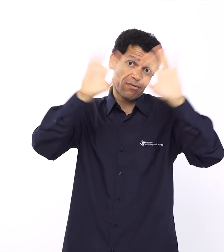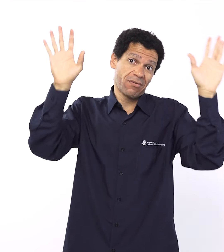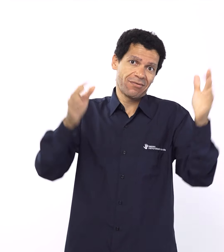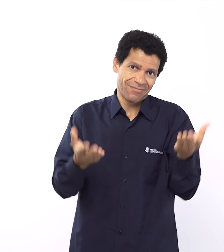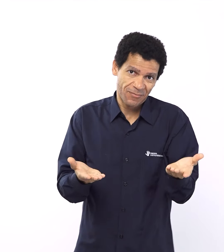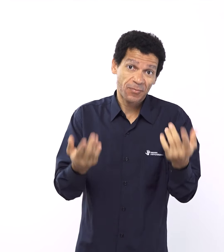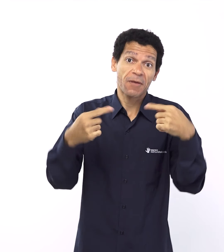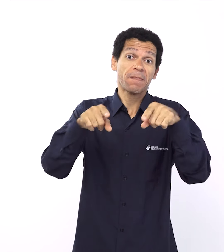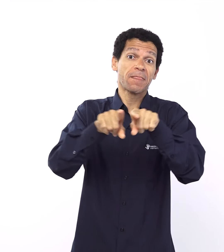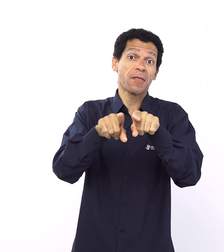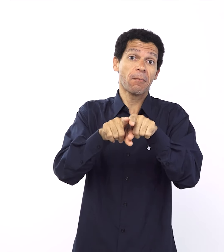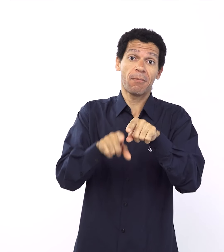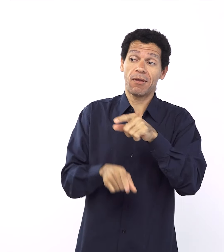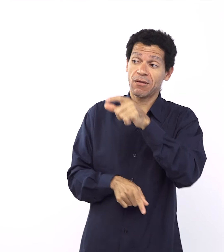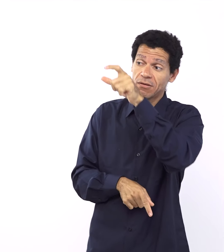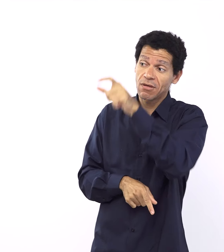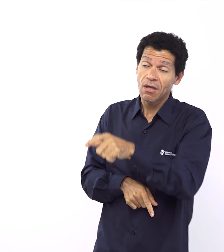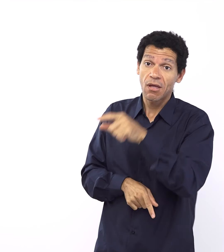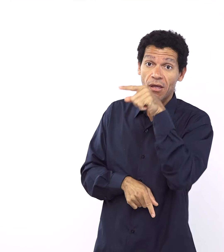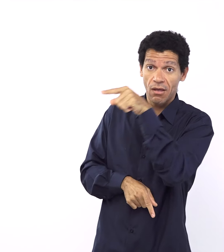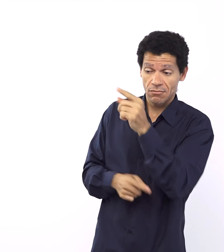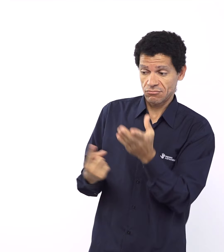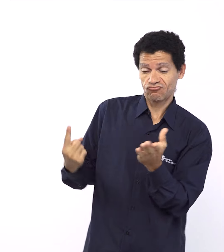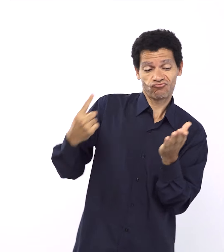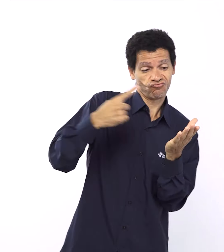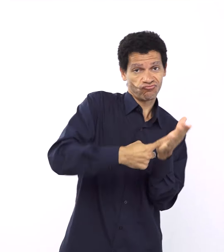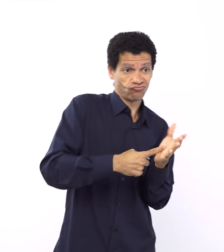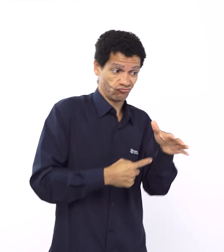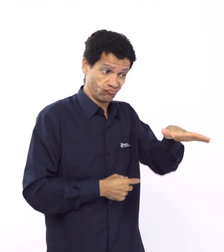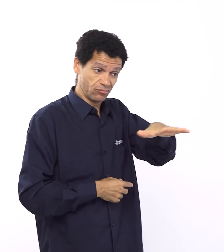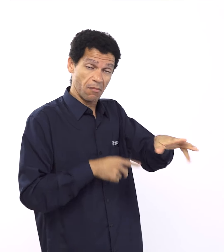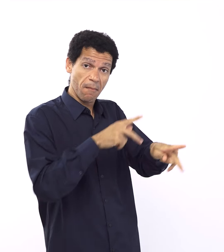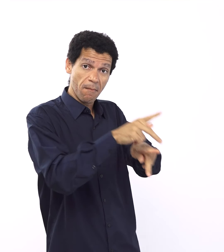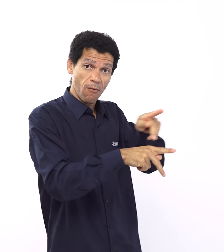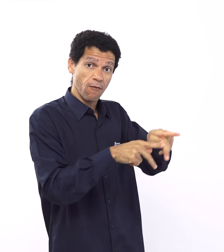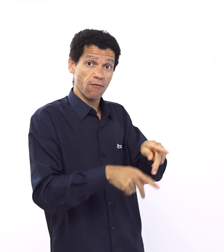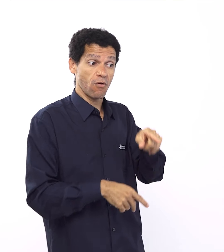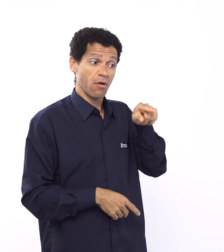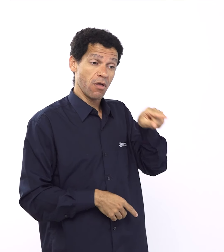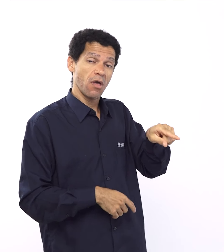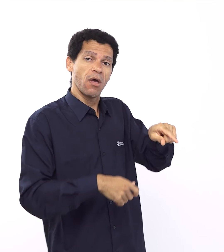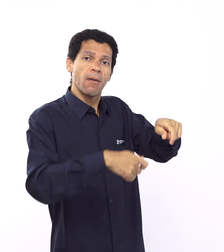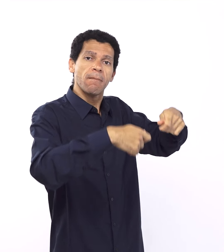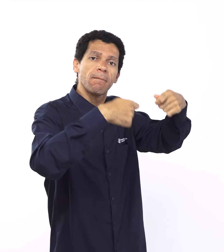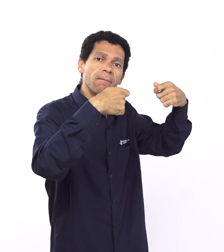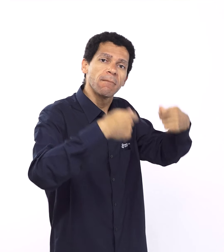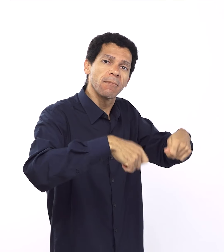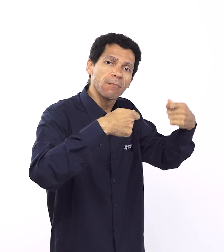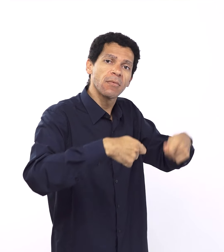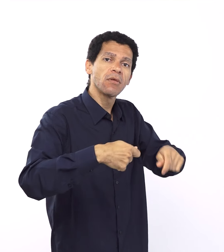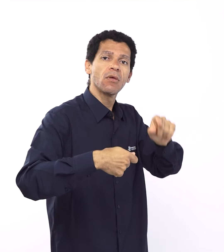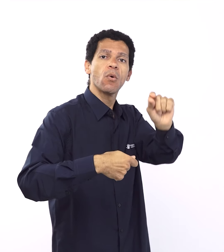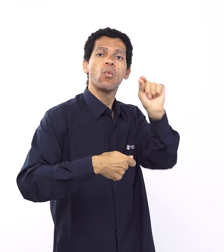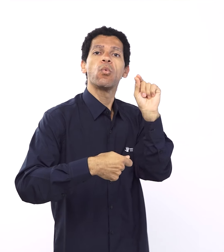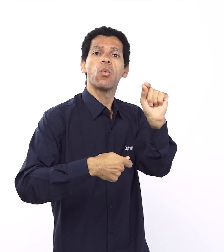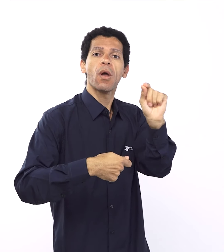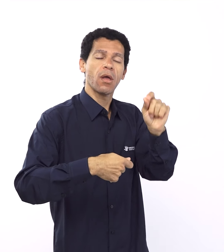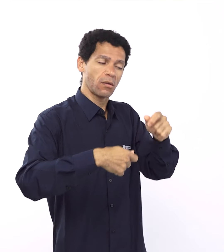condições, que eram estabelecidas de maneira bem clara. Não era implícito, não. Era bem explícito as condições